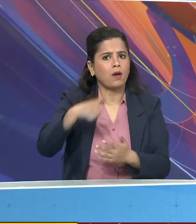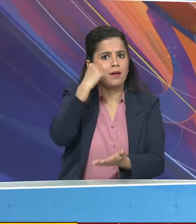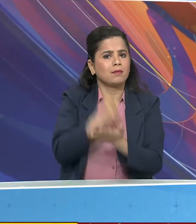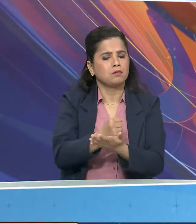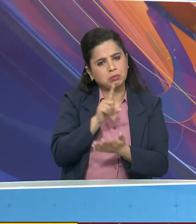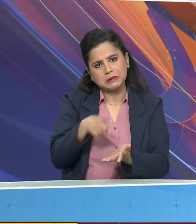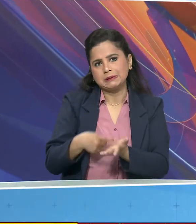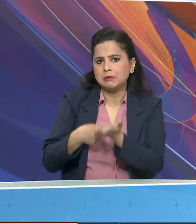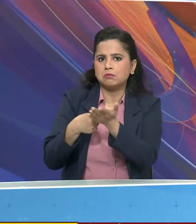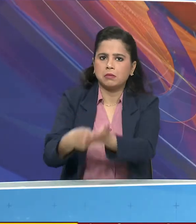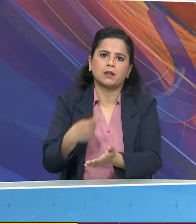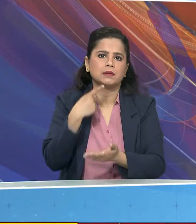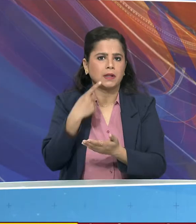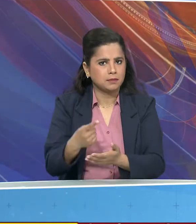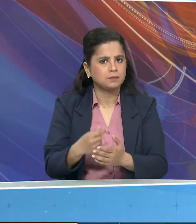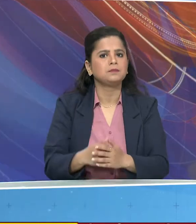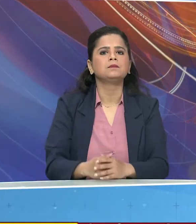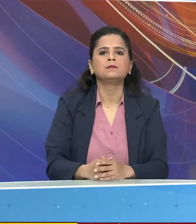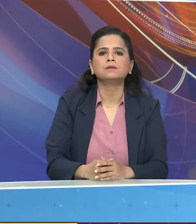करें